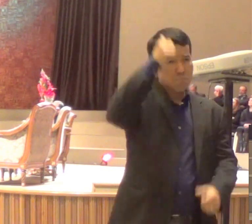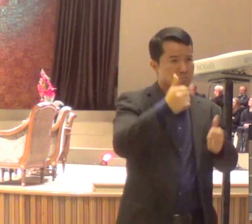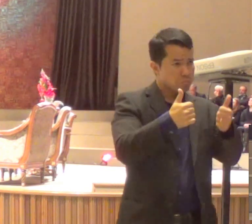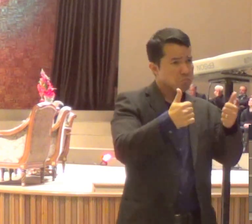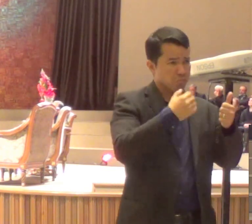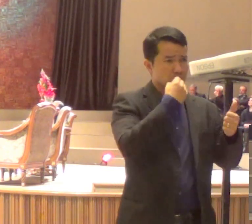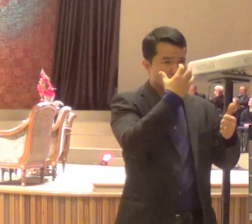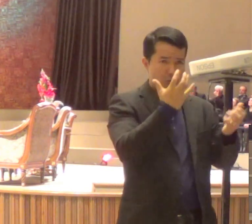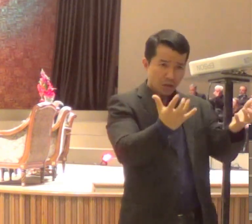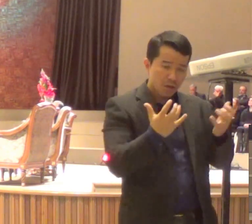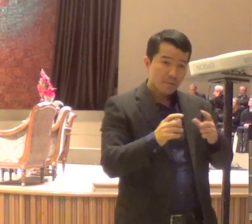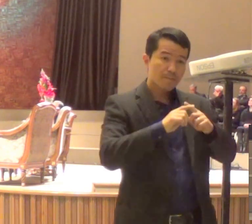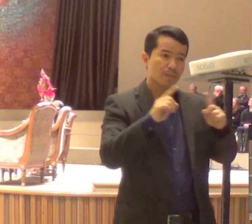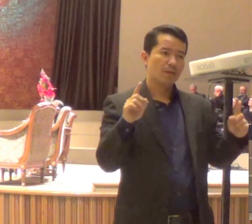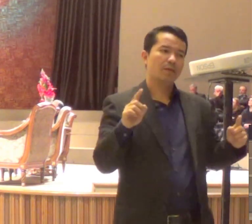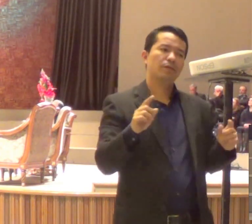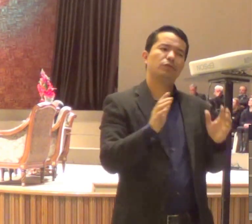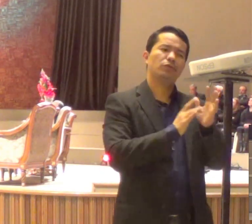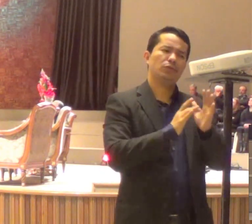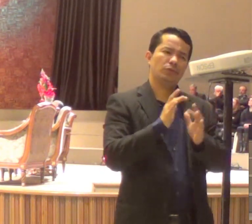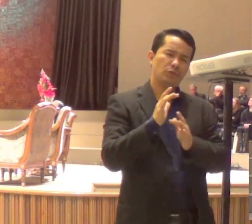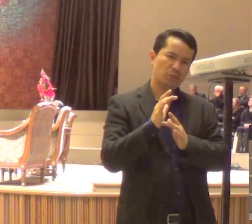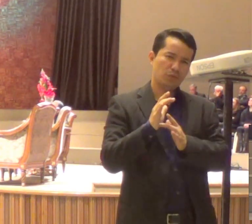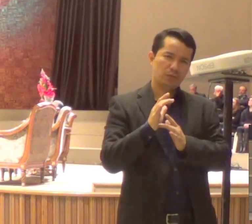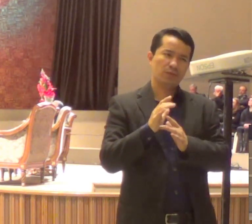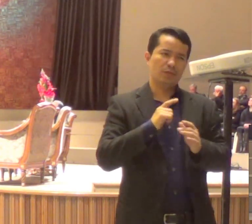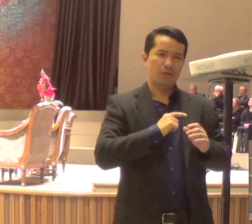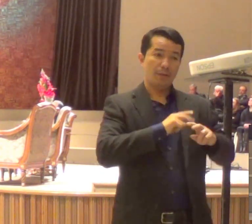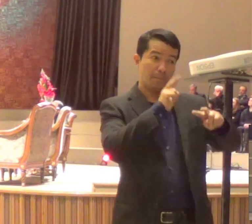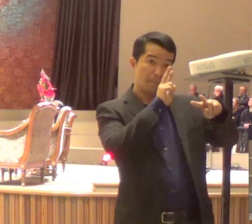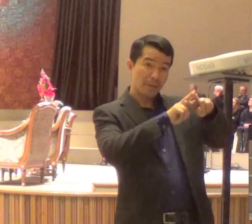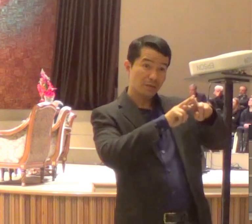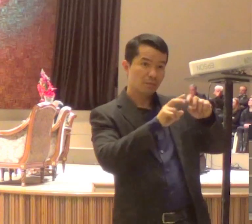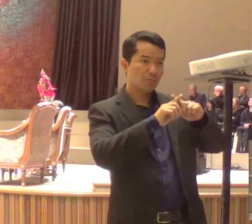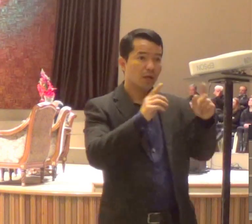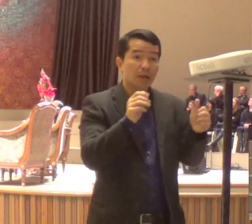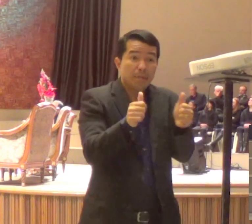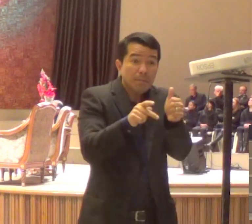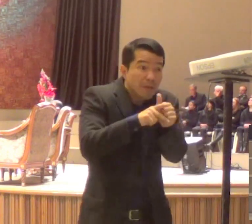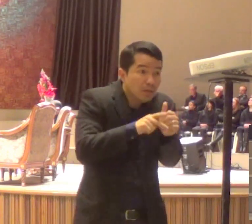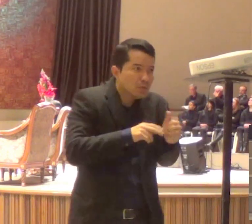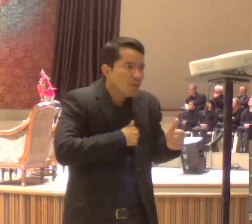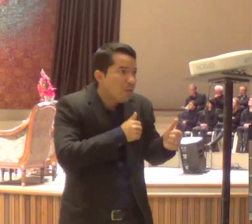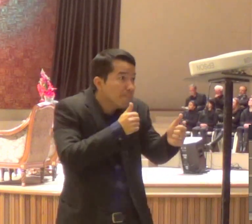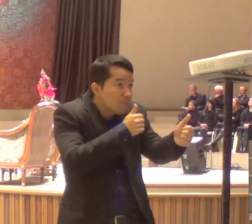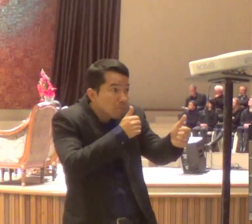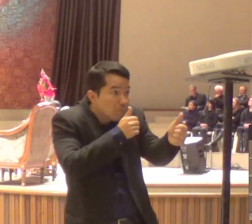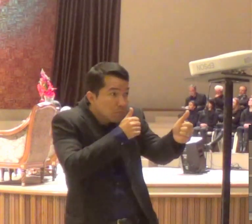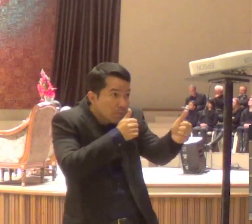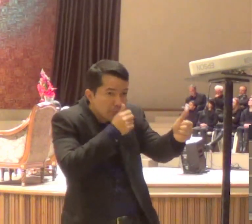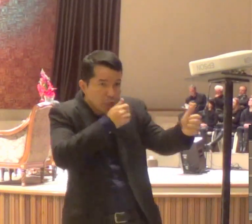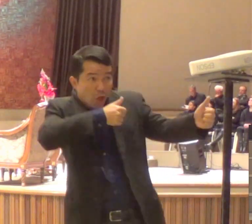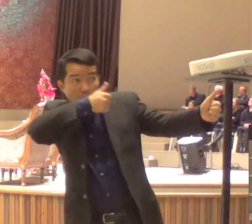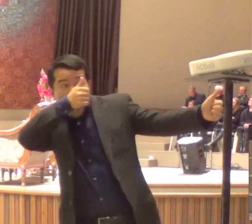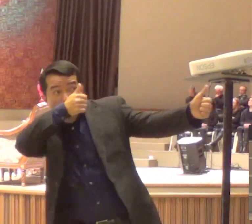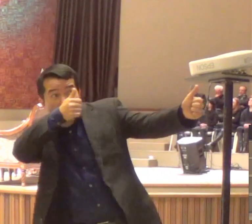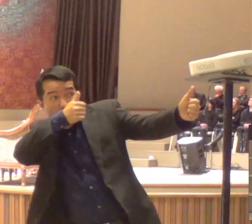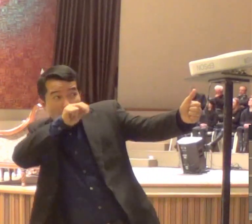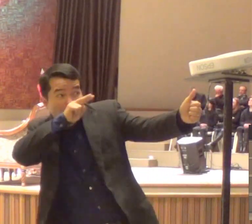Jesus foi preso, e Pedro foi seguindo Jesus, de longe, quero ver o que vai acontecer, então